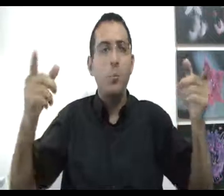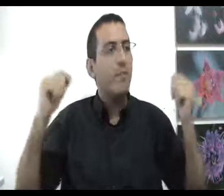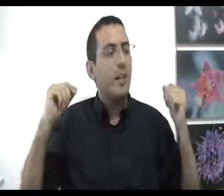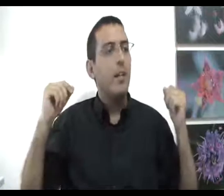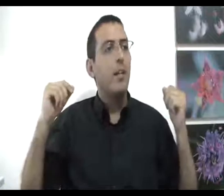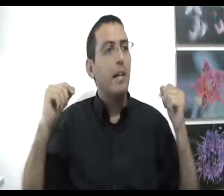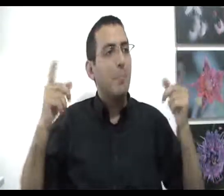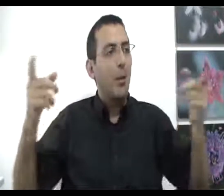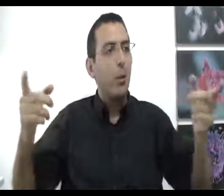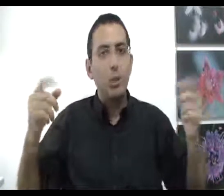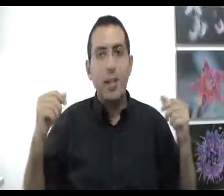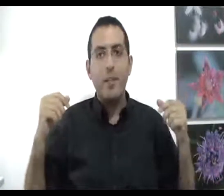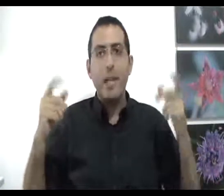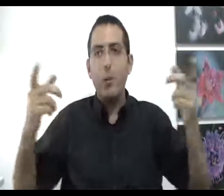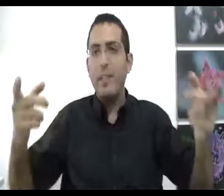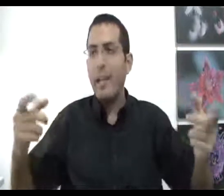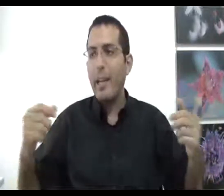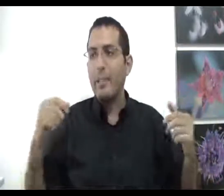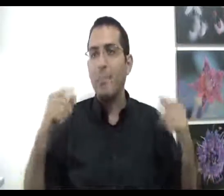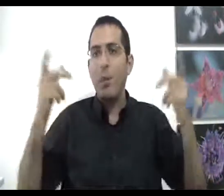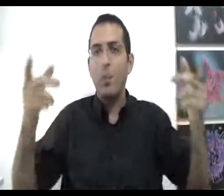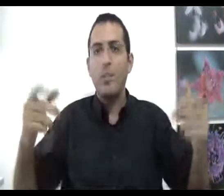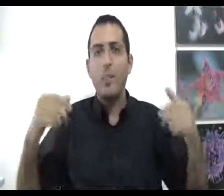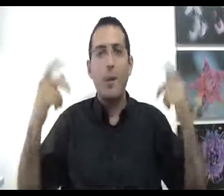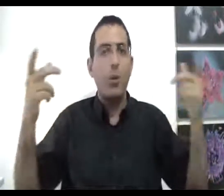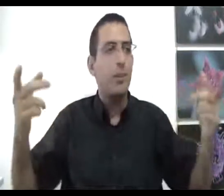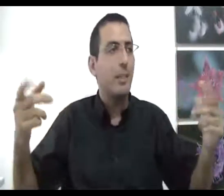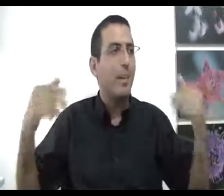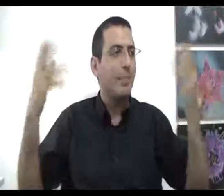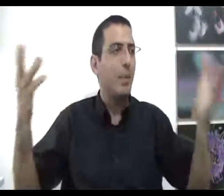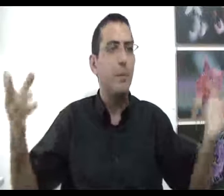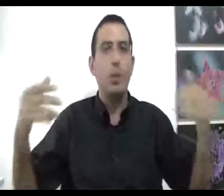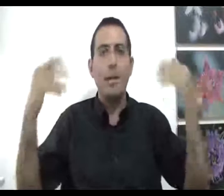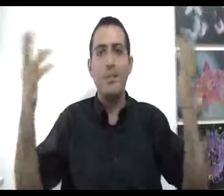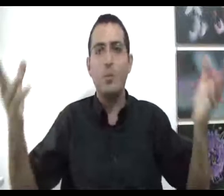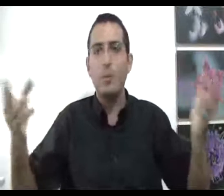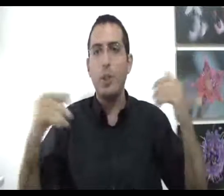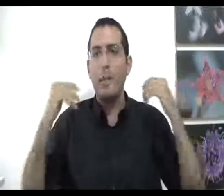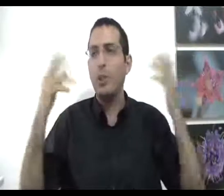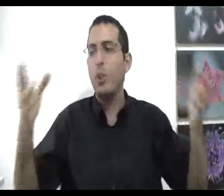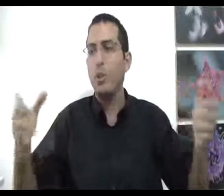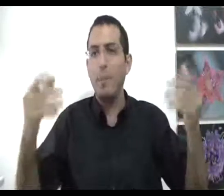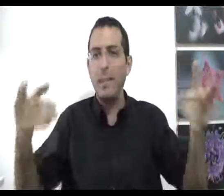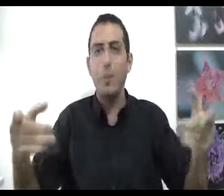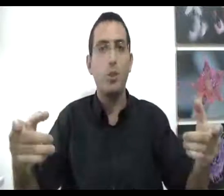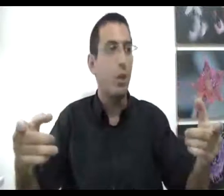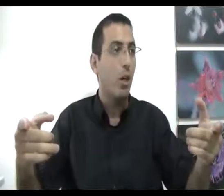מבין, מה הוא חושב, איך הוא מתייחס, מה הוא רוצה, מה הוא לא רוצה מה התסביכים שלו, מה התסקודים שלו, מה השגונות שלו, מה הדמיונות שלו